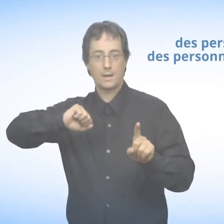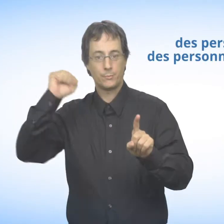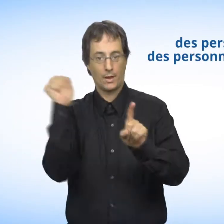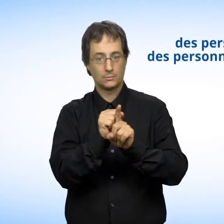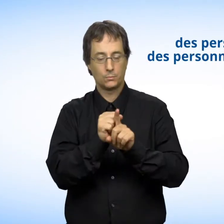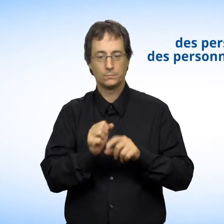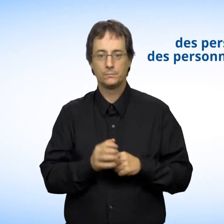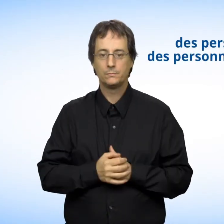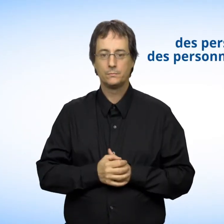Exploitation